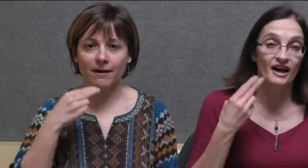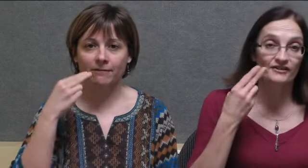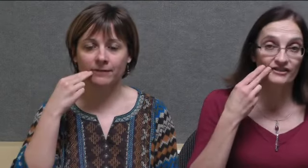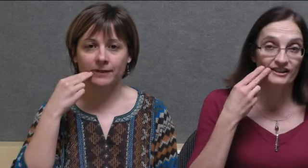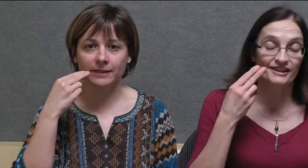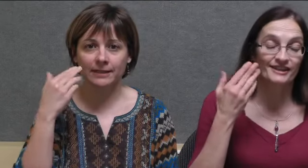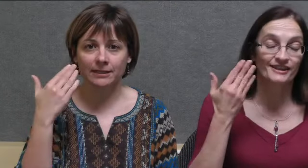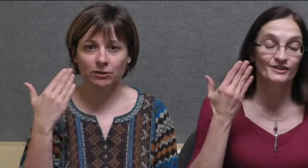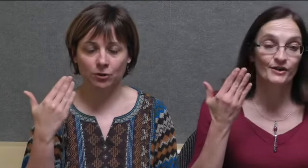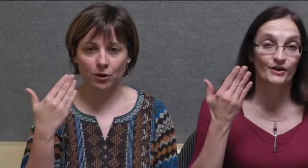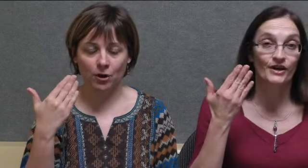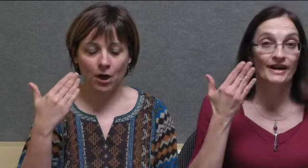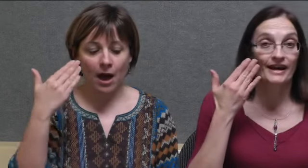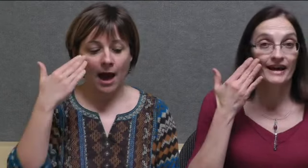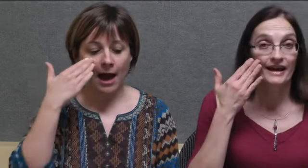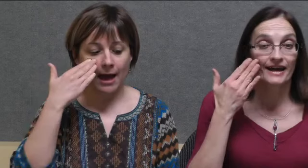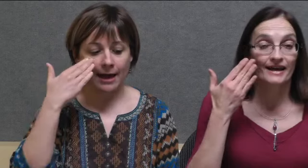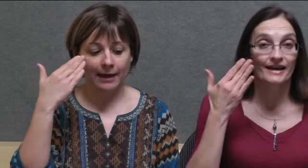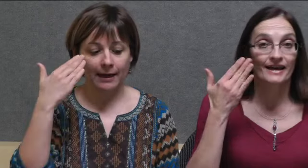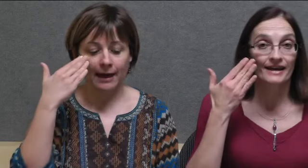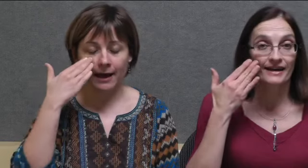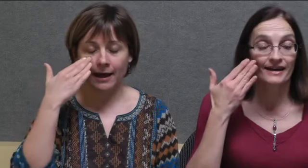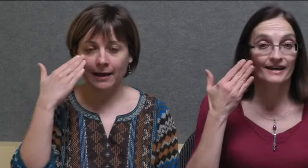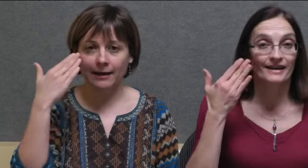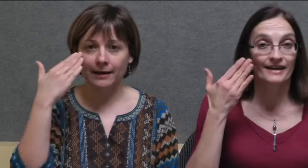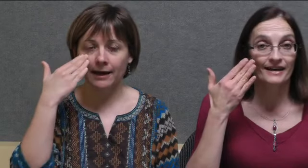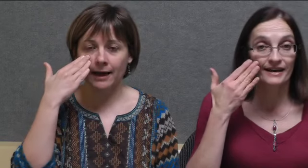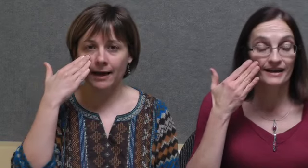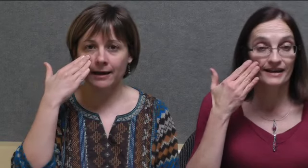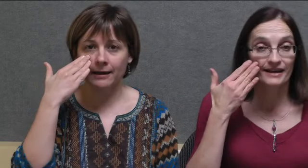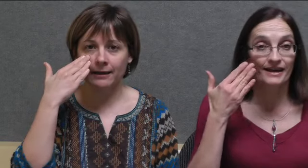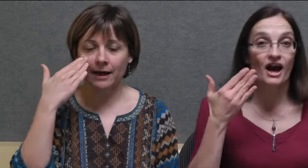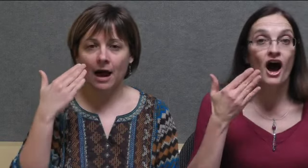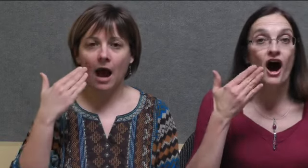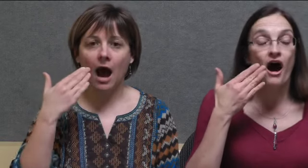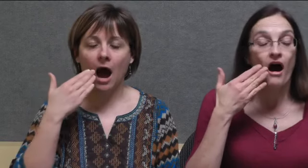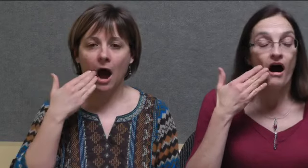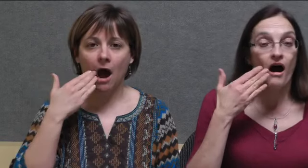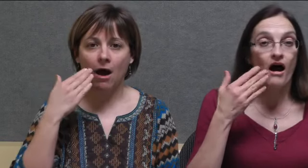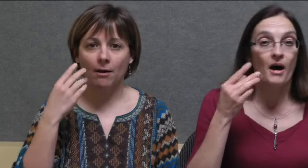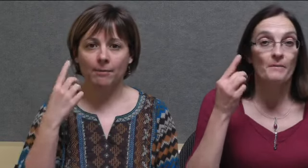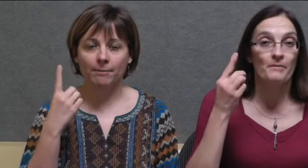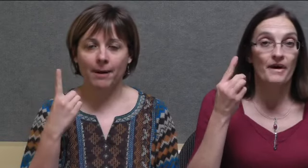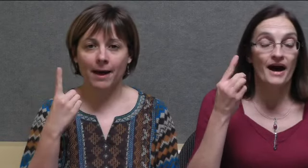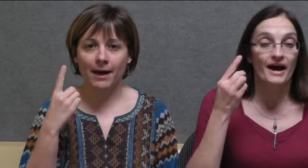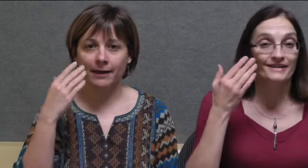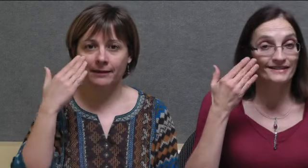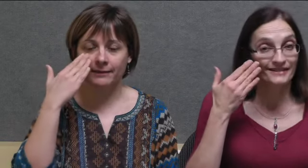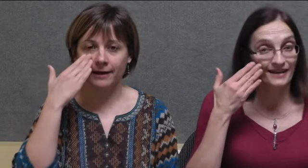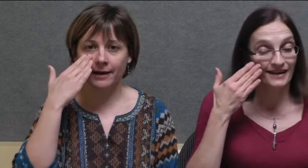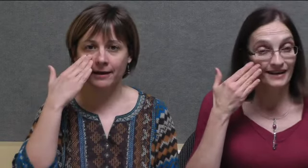vite. Hein, hein, hein, en patin,